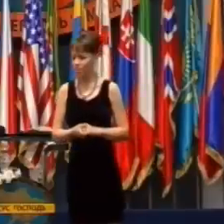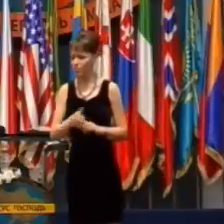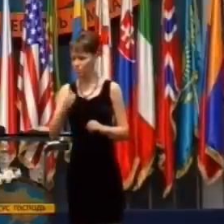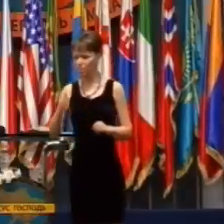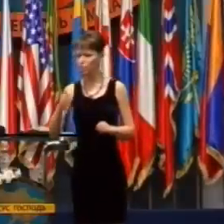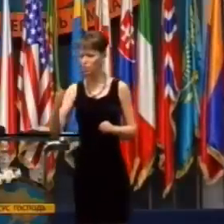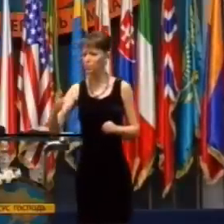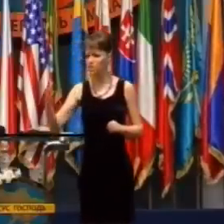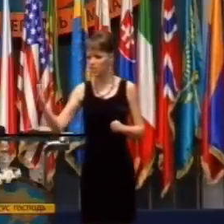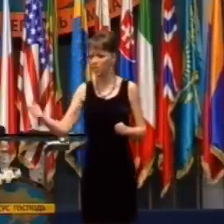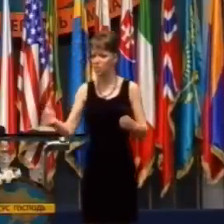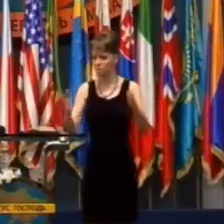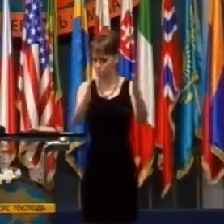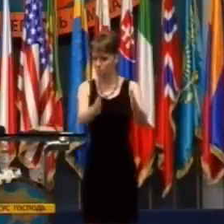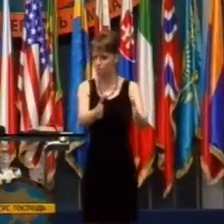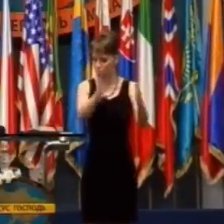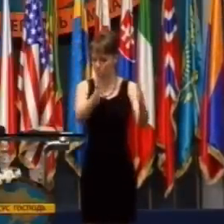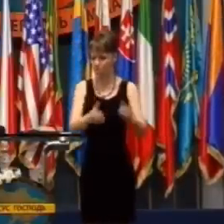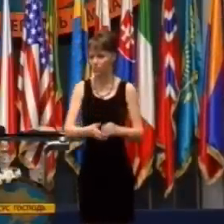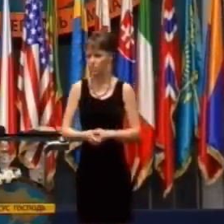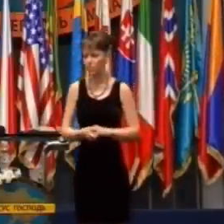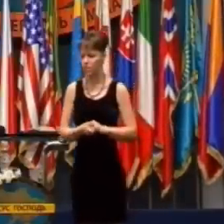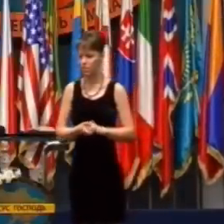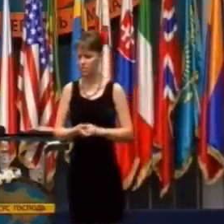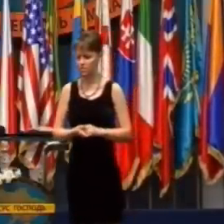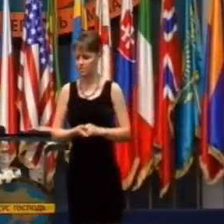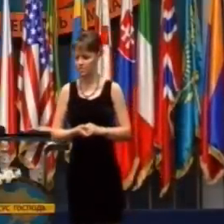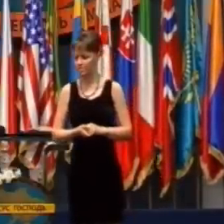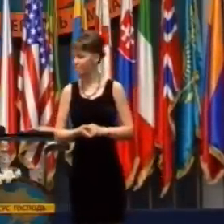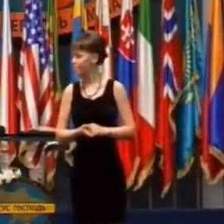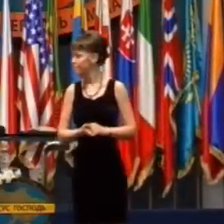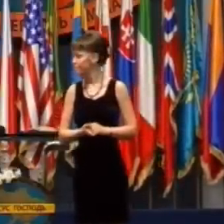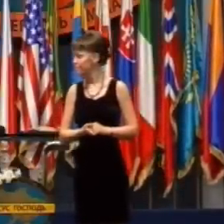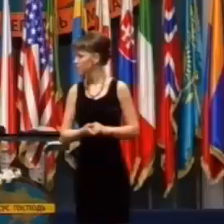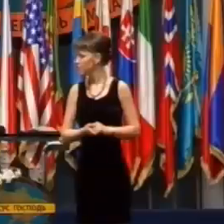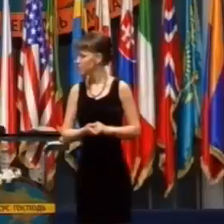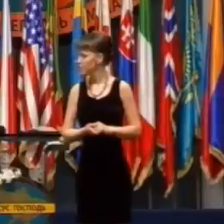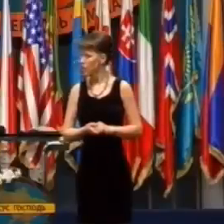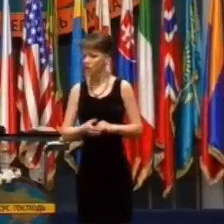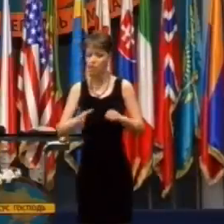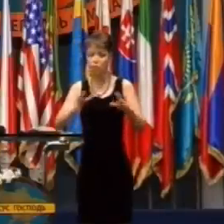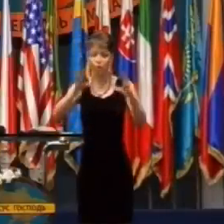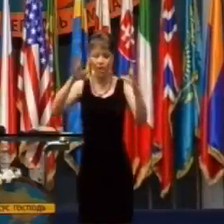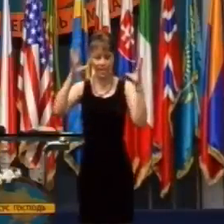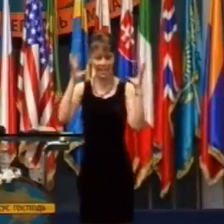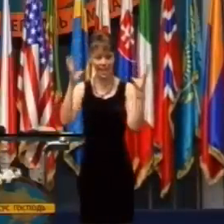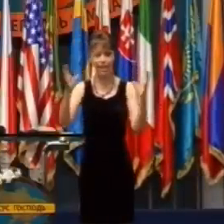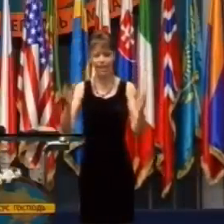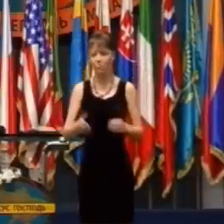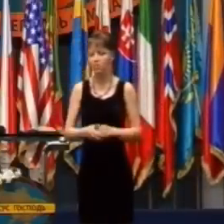Predstavte si, aké to muselo byť v mieste explózie. Aká žiara tam musela byť?